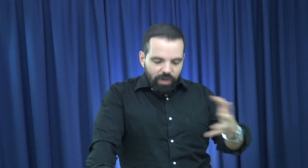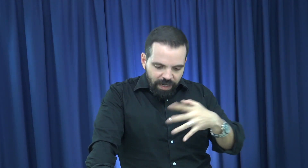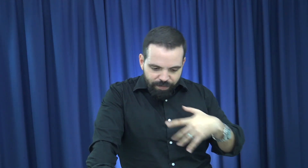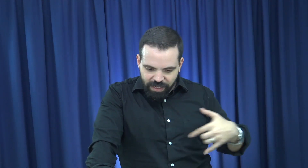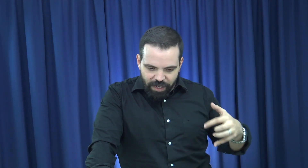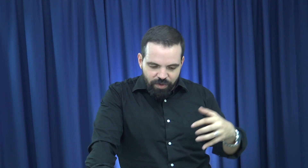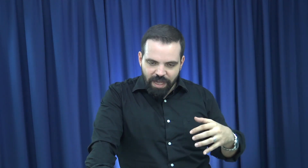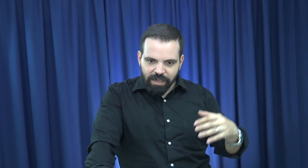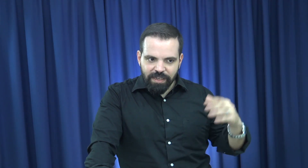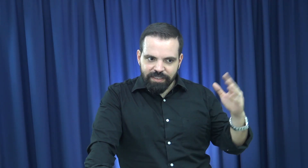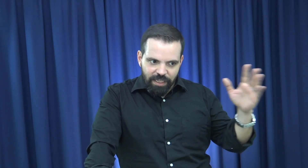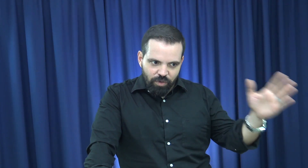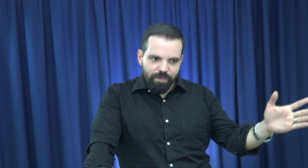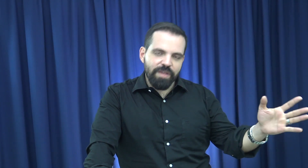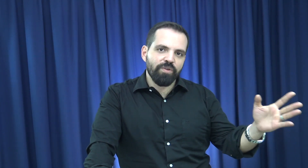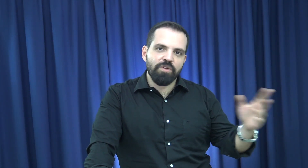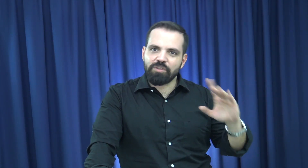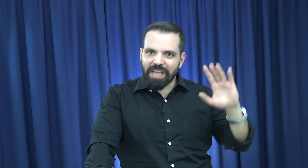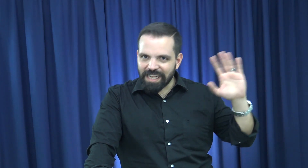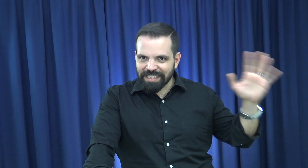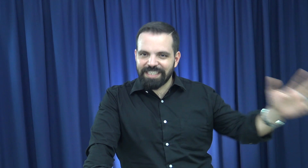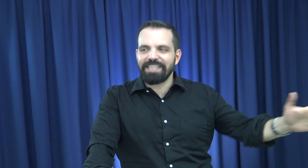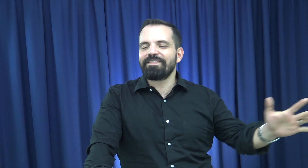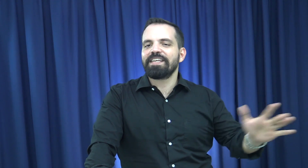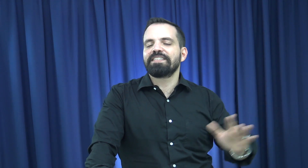los que le pueden ayudar están dormidos. No están accesibles.